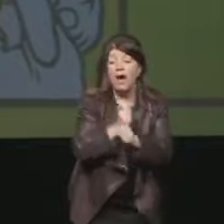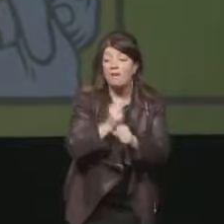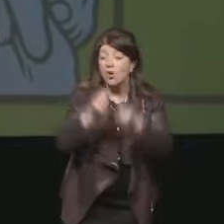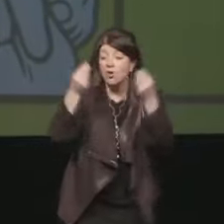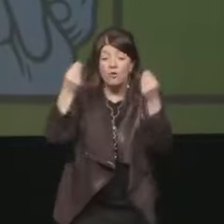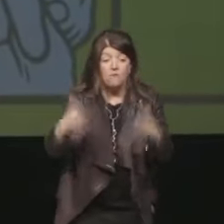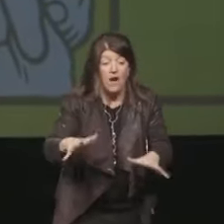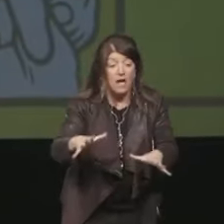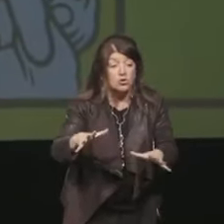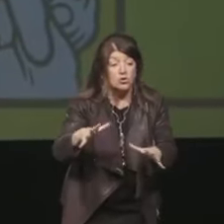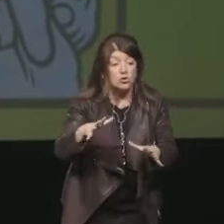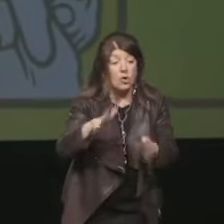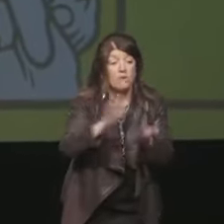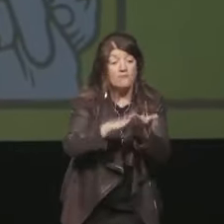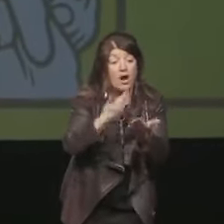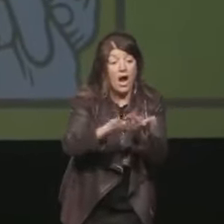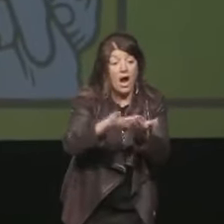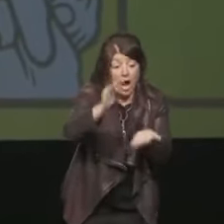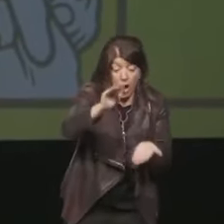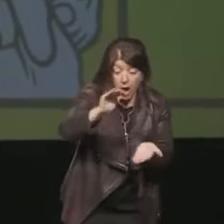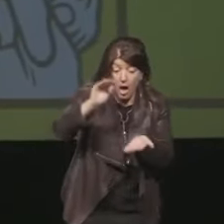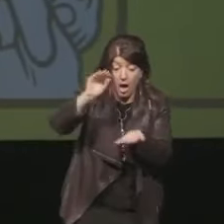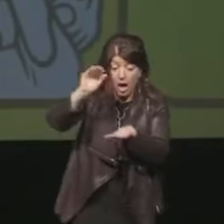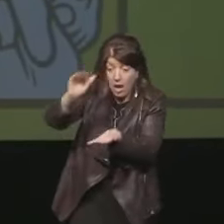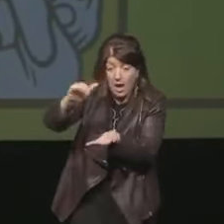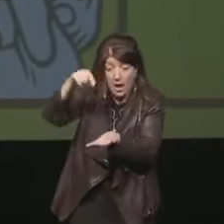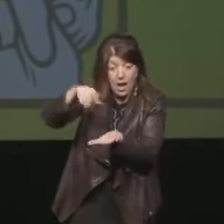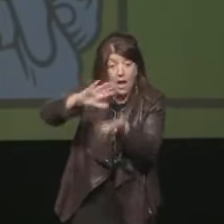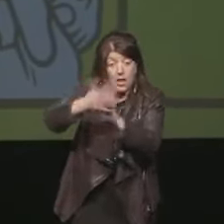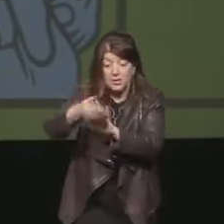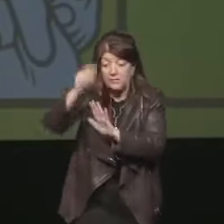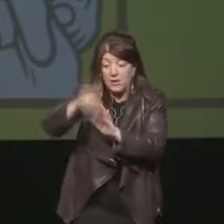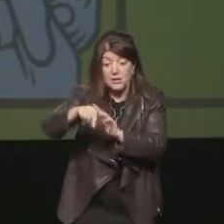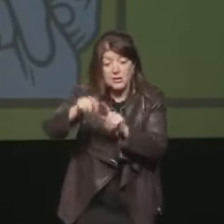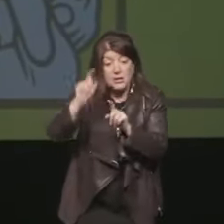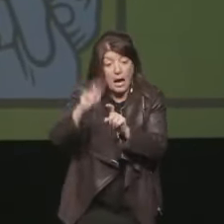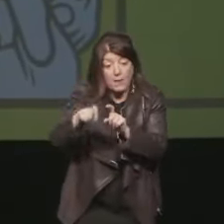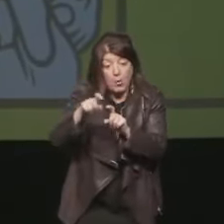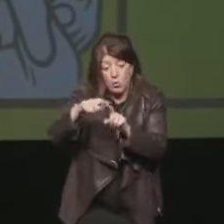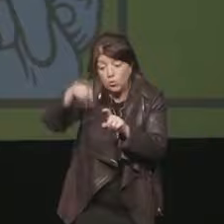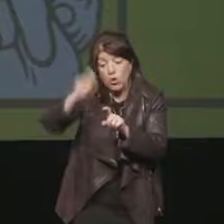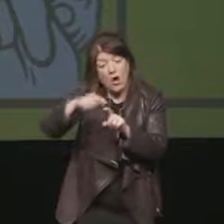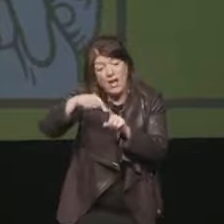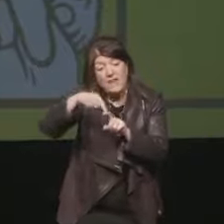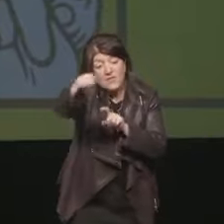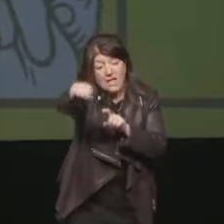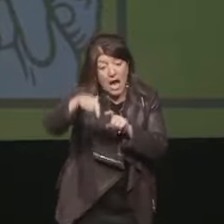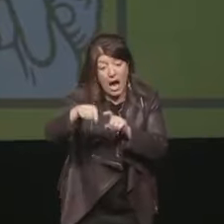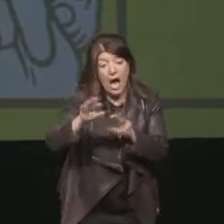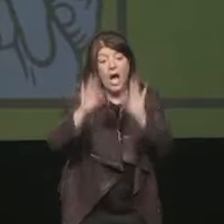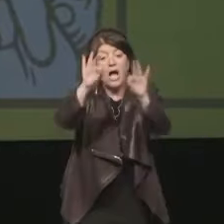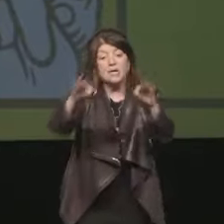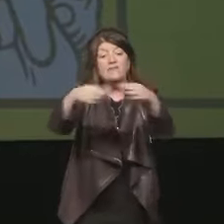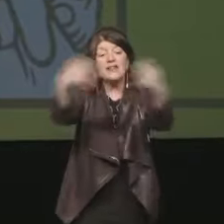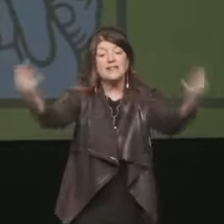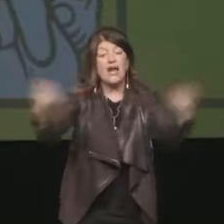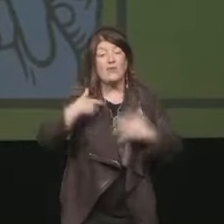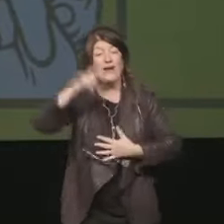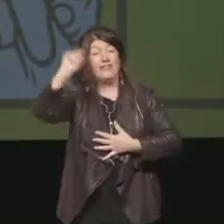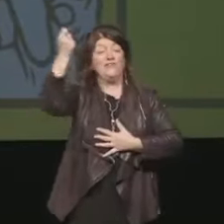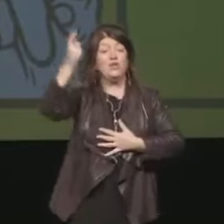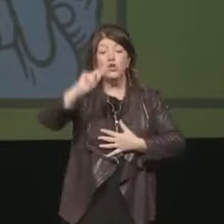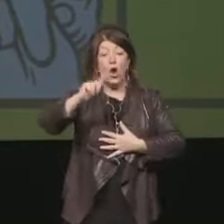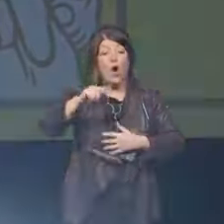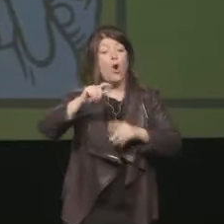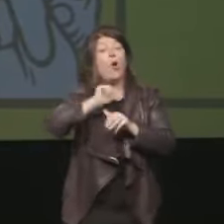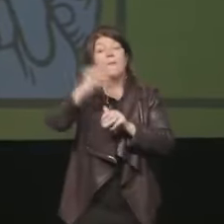che il risultato conseguito costituisca un punto di partenza e non un traguardo di cui compiacersi, allora programmate il